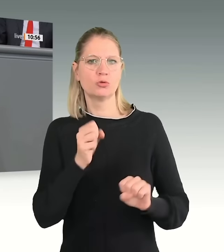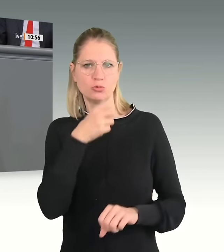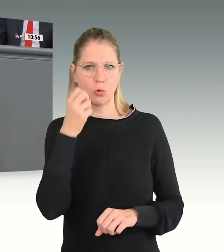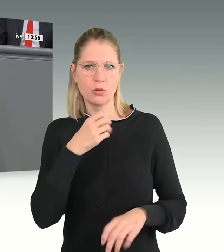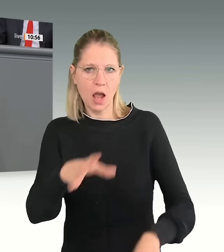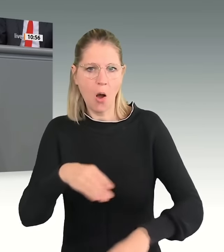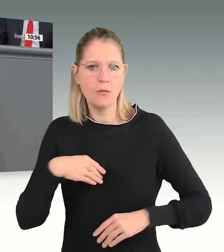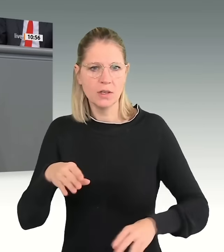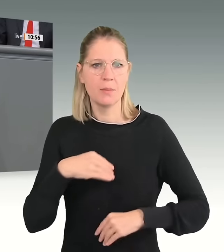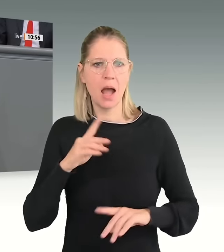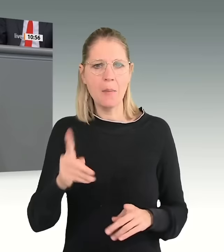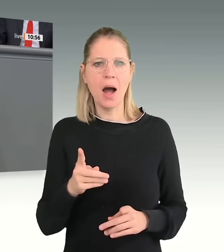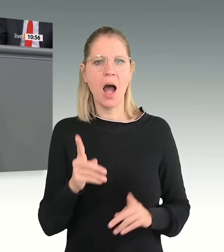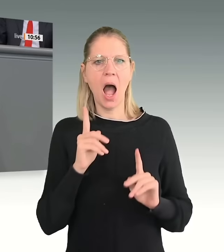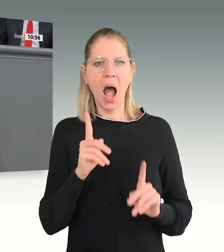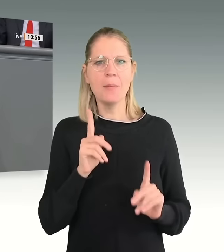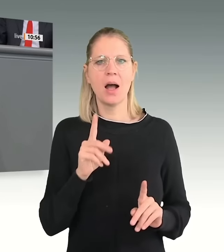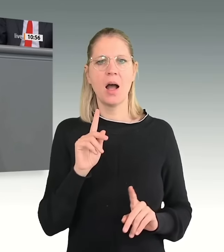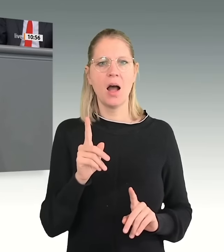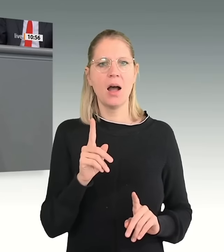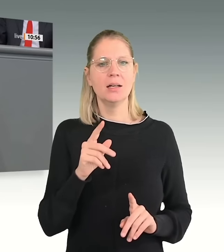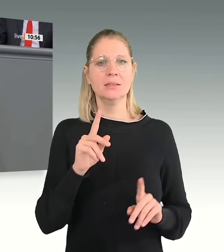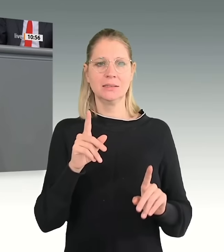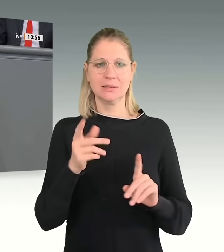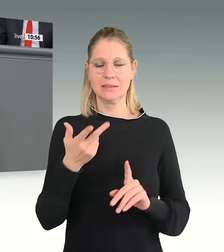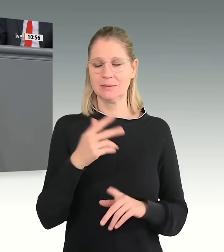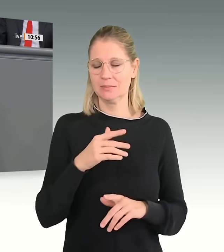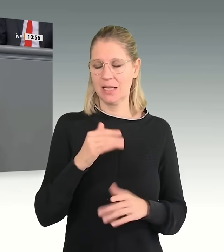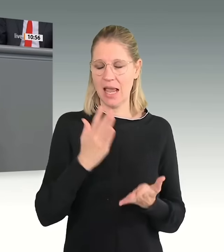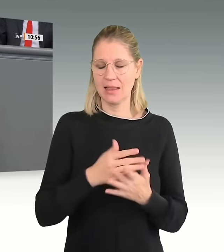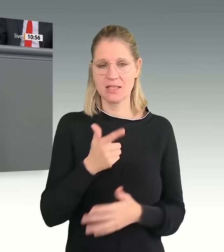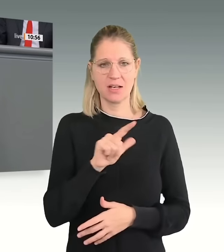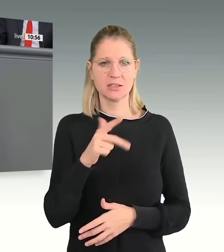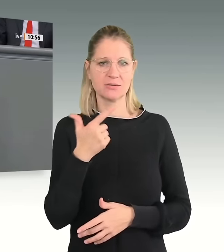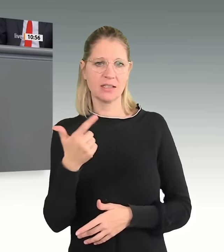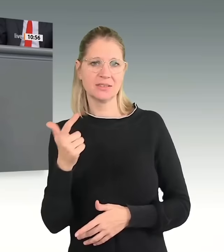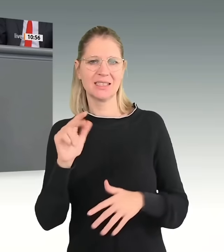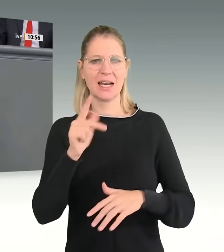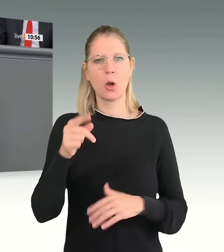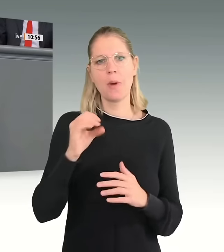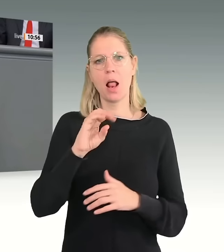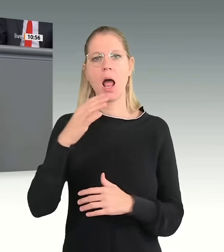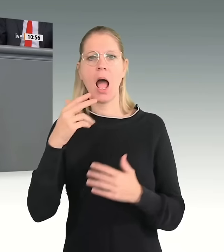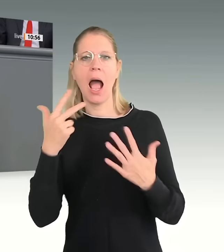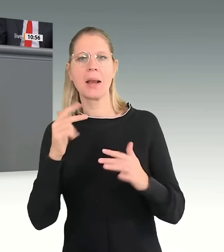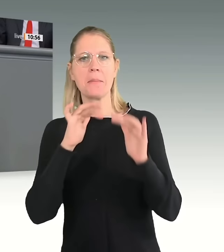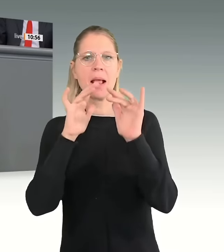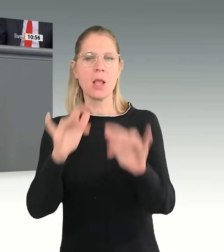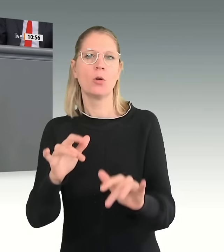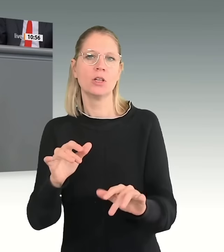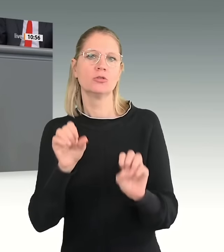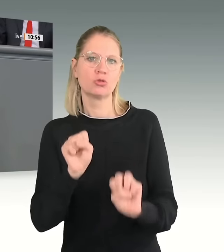gerecht werden. Wir müssen dafür sorgen, dass unsere Gesellschaft nicht überlastet wird und dass die